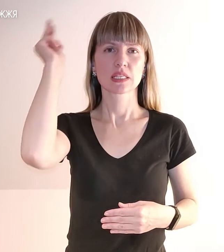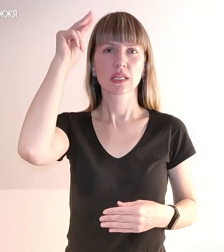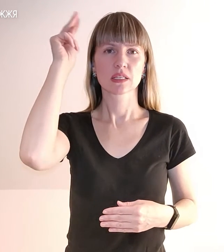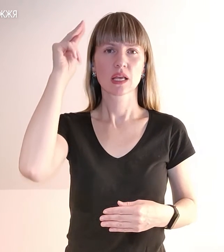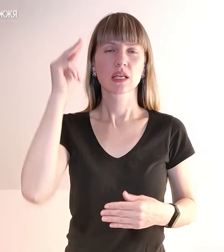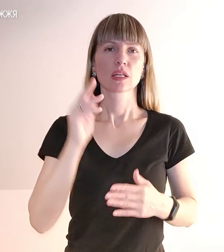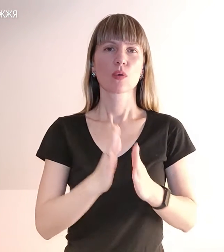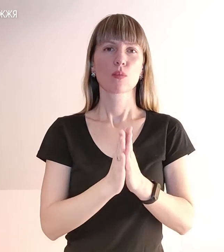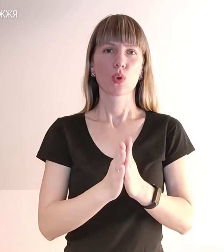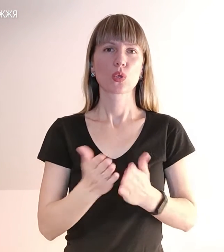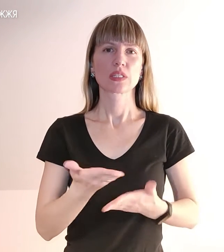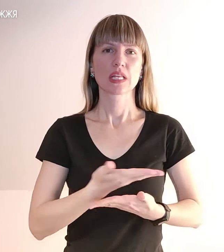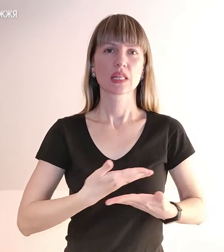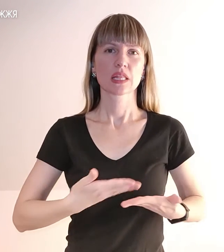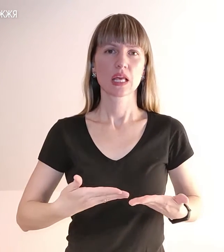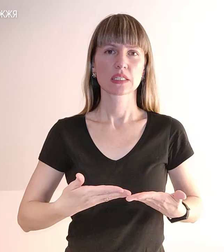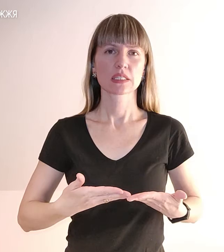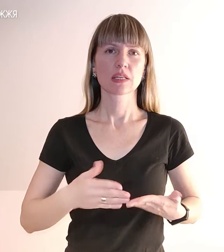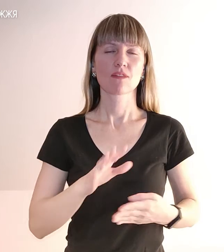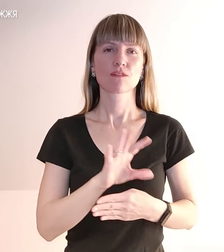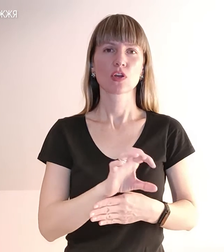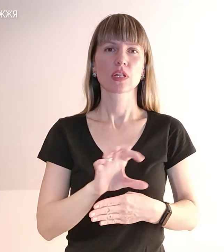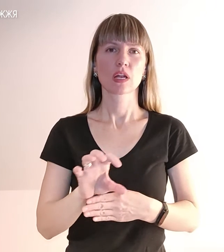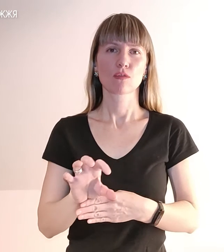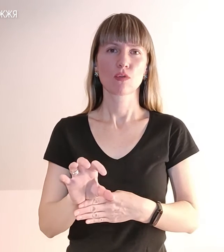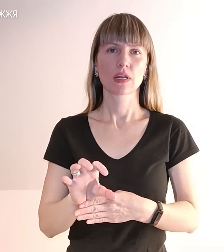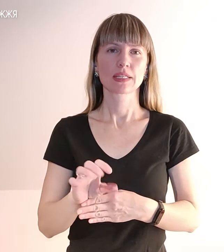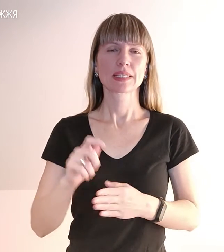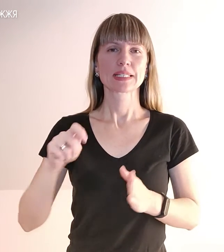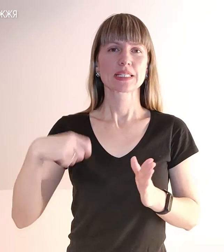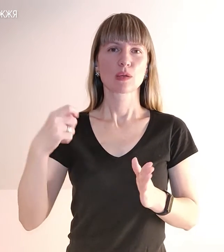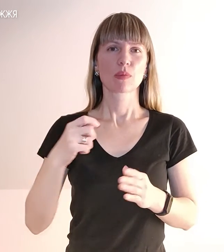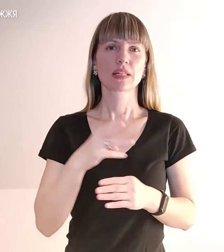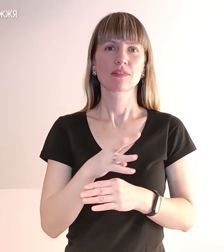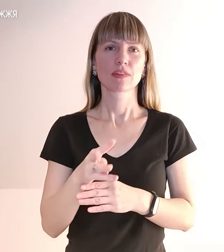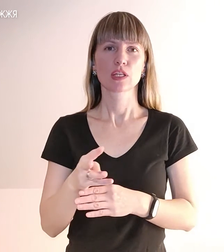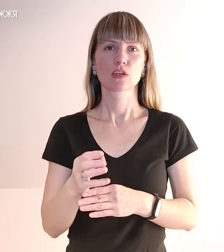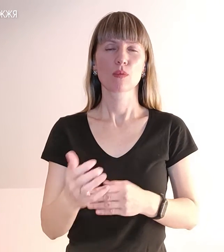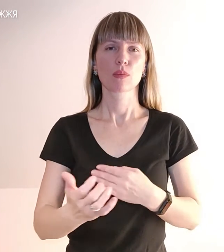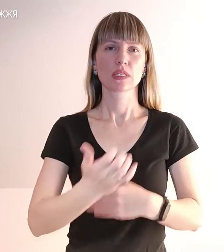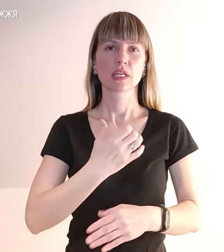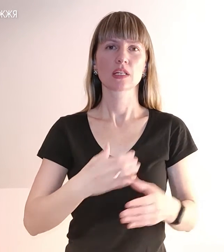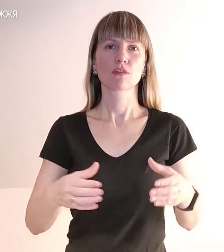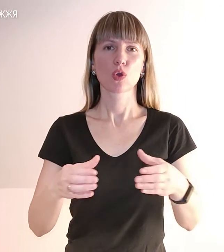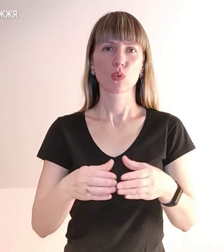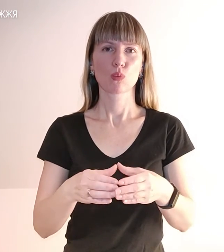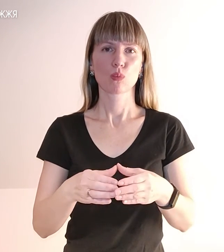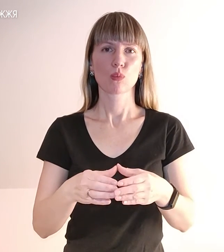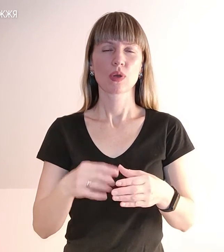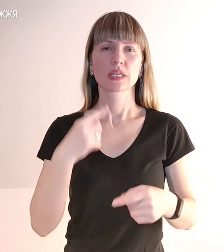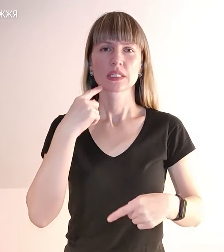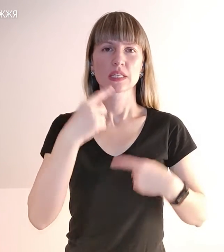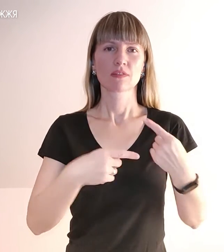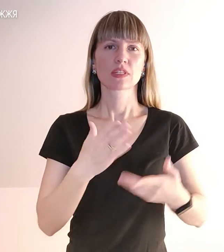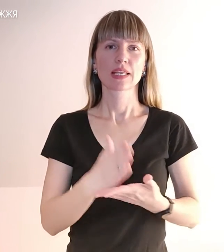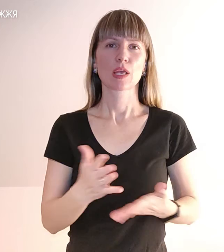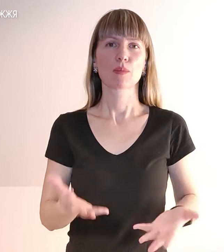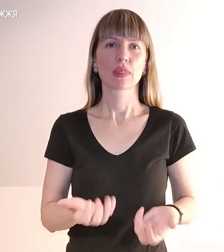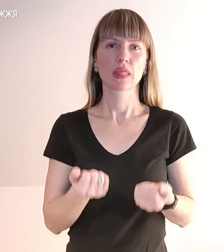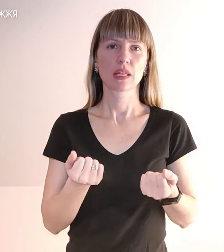просить нас фотографувати, знімати відео, прислати в групу. Завжди є підтримка, тобто її можна